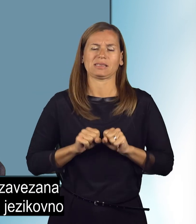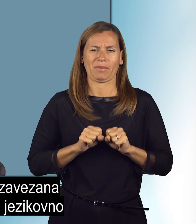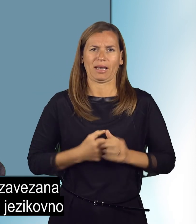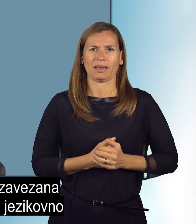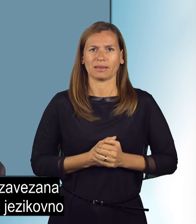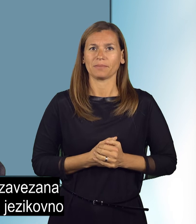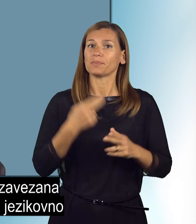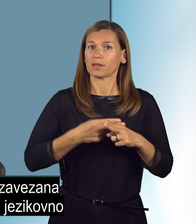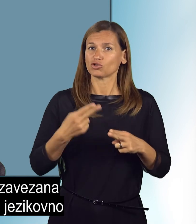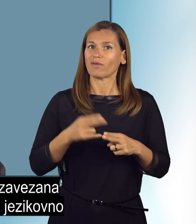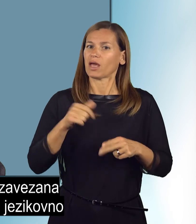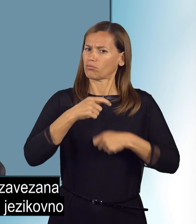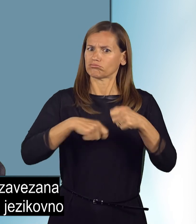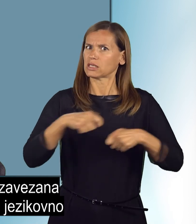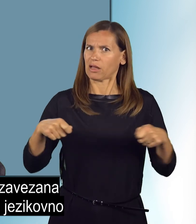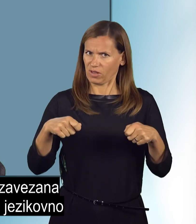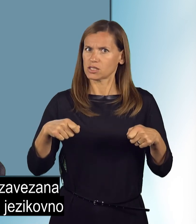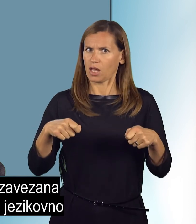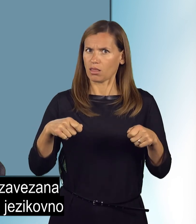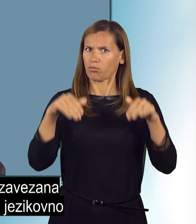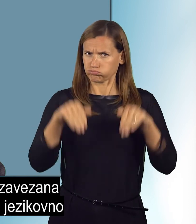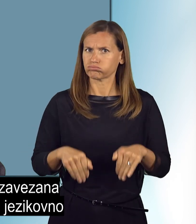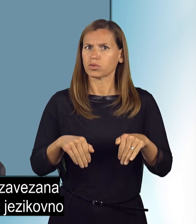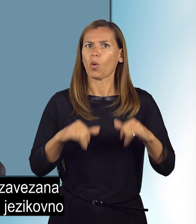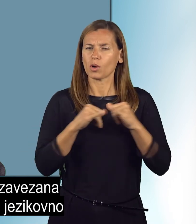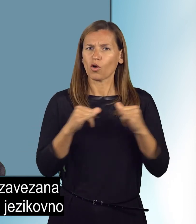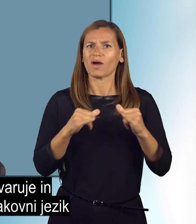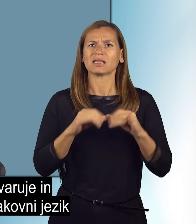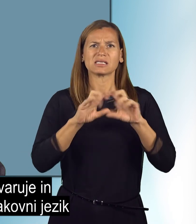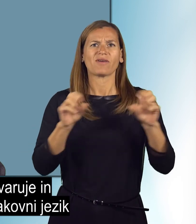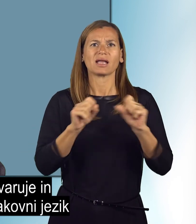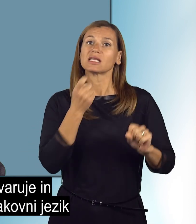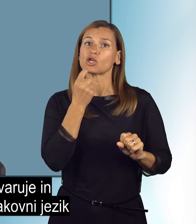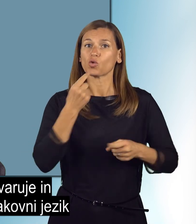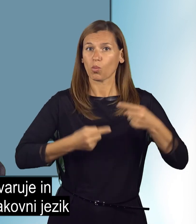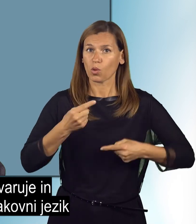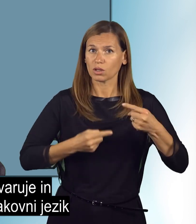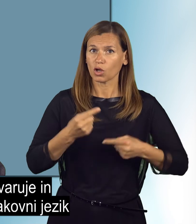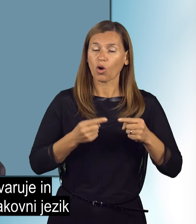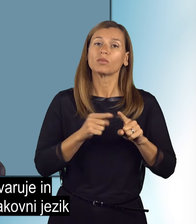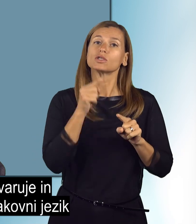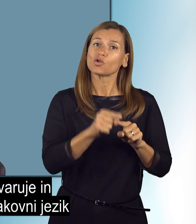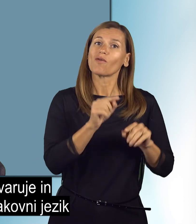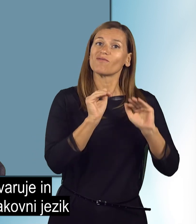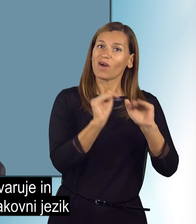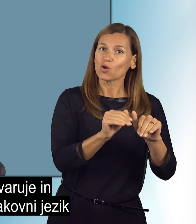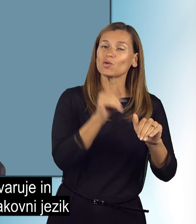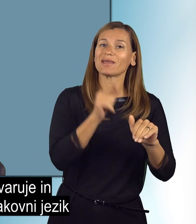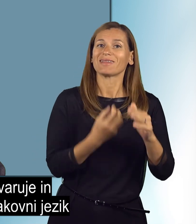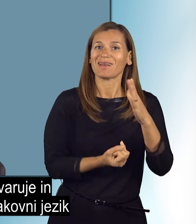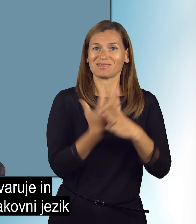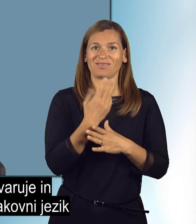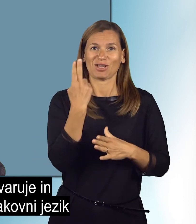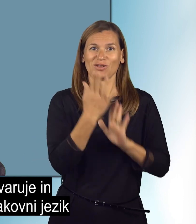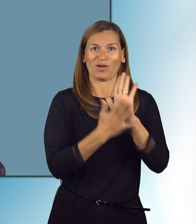Država je namreč zavezana oblikovati in izvajati jezikovno politiko, s katero varuje in razvija slovenski